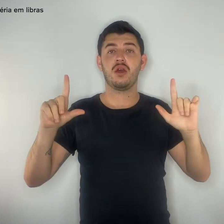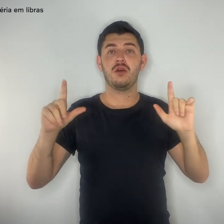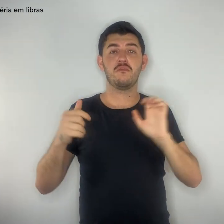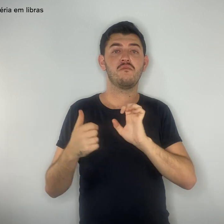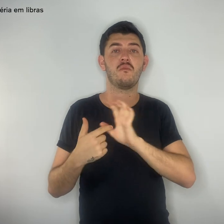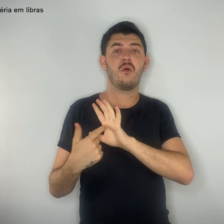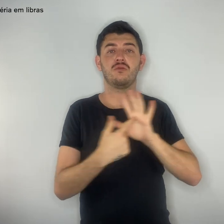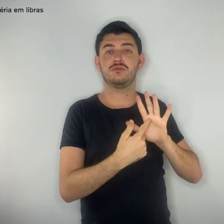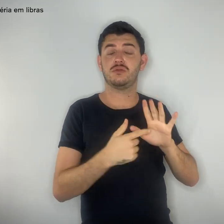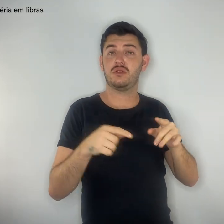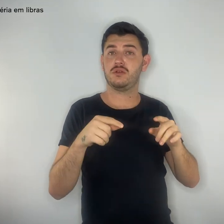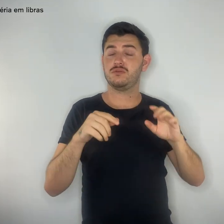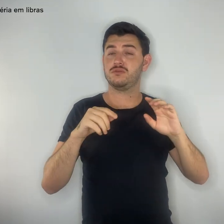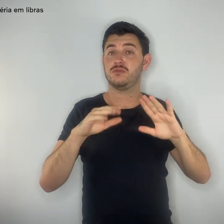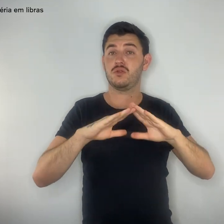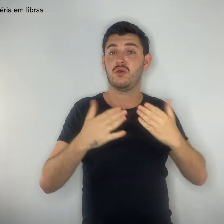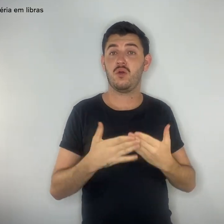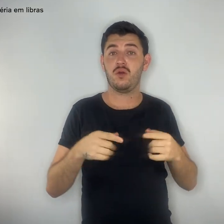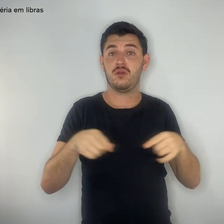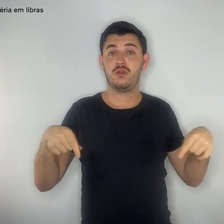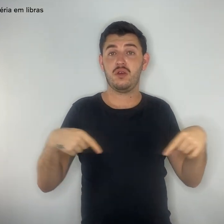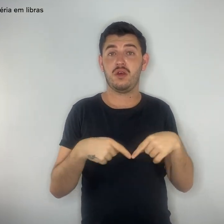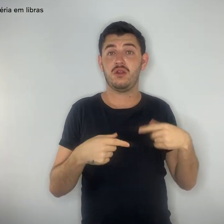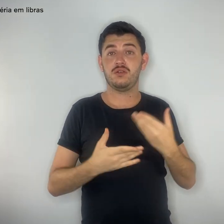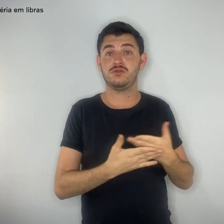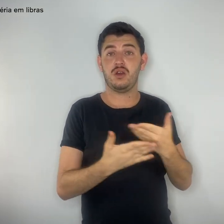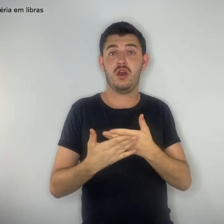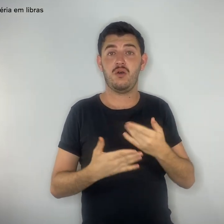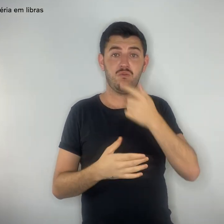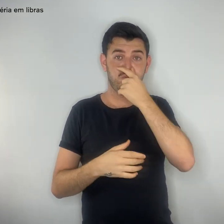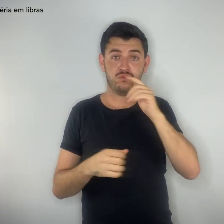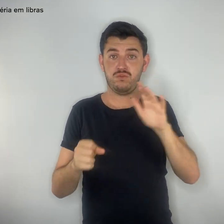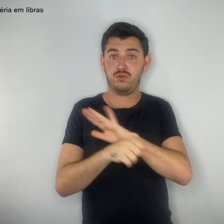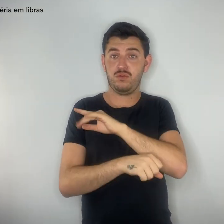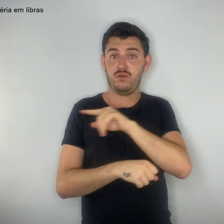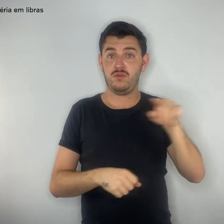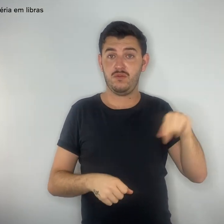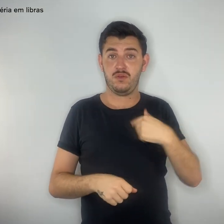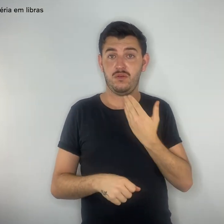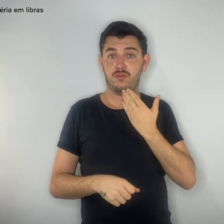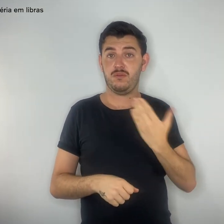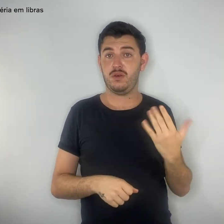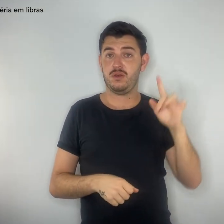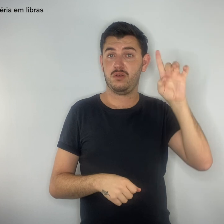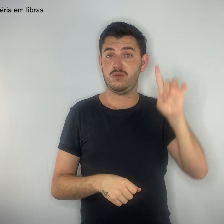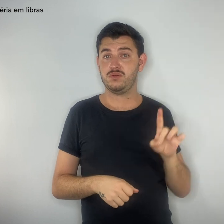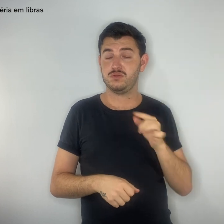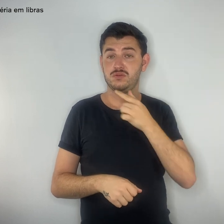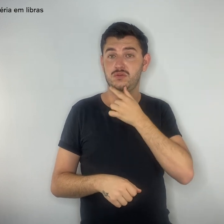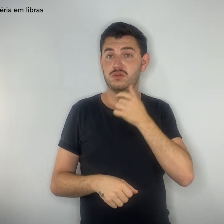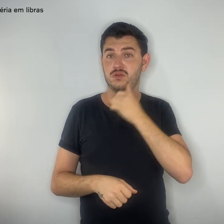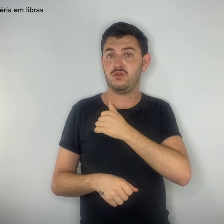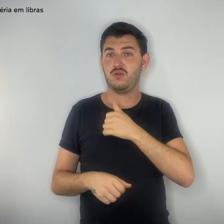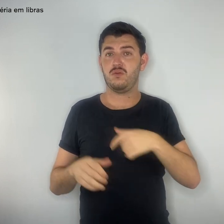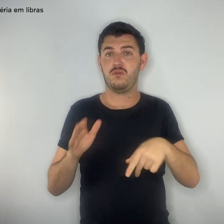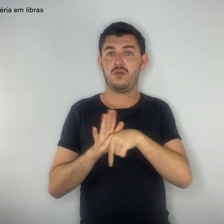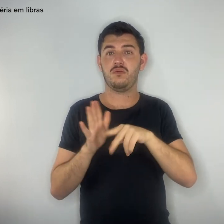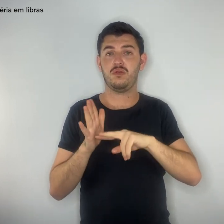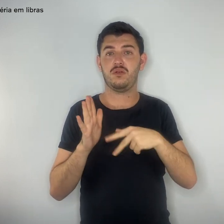aula. Solicite à diretora ou ao diretor do Simpro que atende a sua escola uma placa.